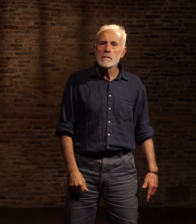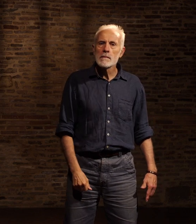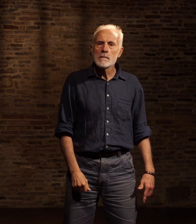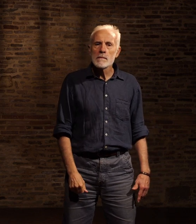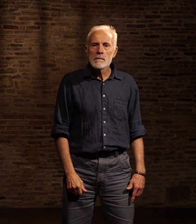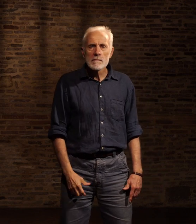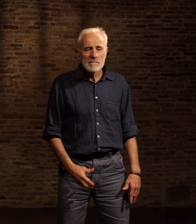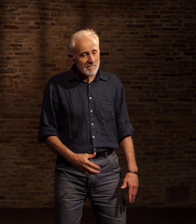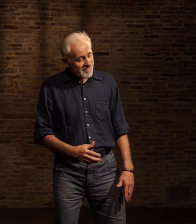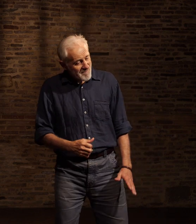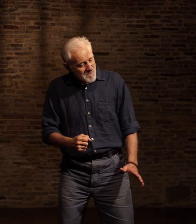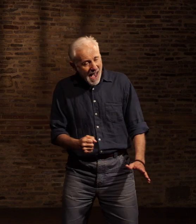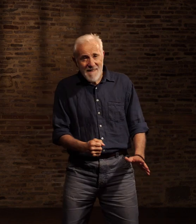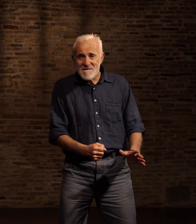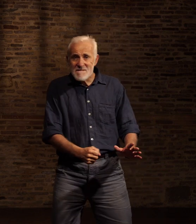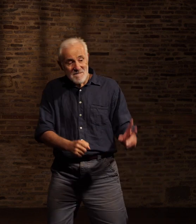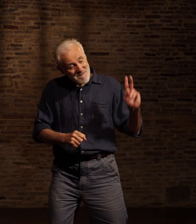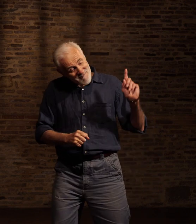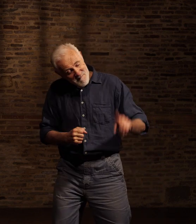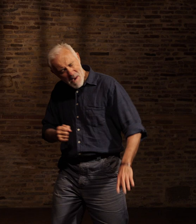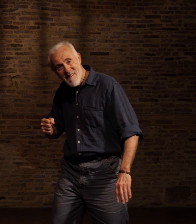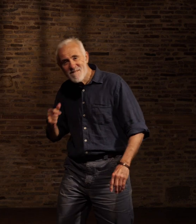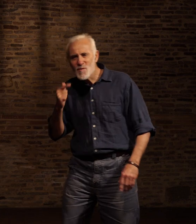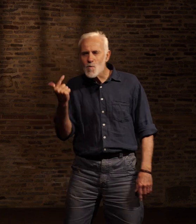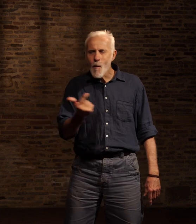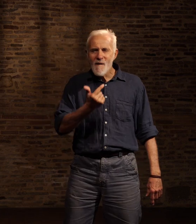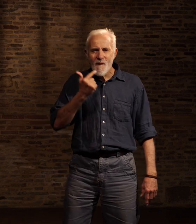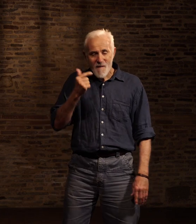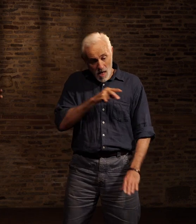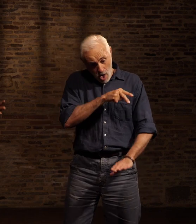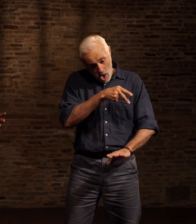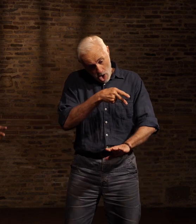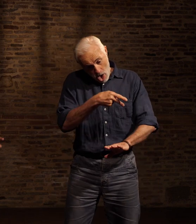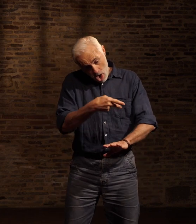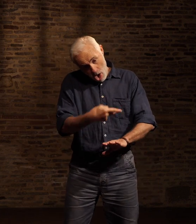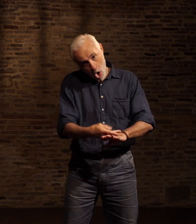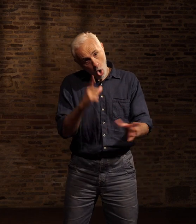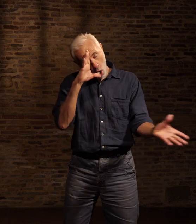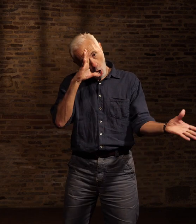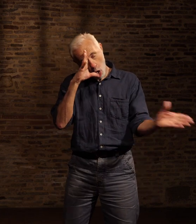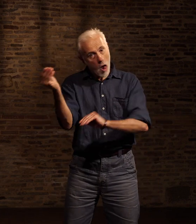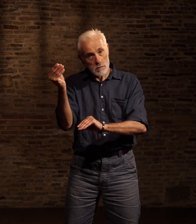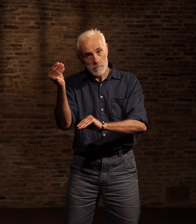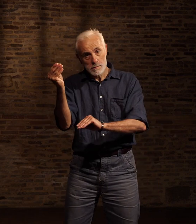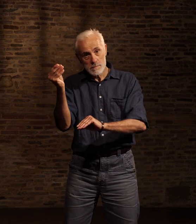Mon poing s'écrasa une deuxième fois sur son menton Avant qu'il ne s'étale inconscient par terre